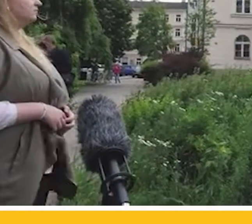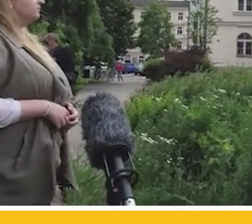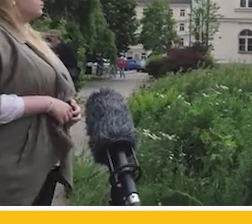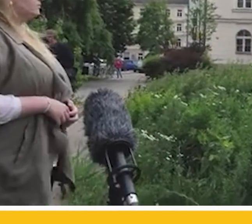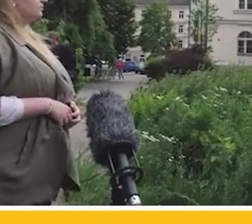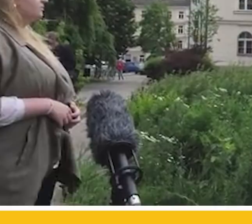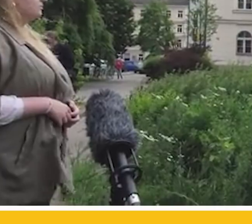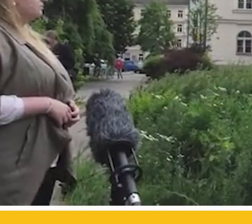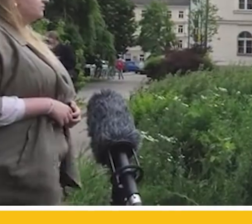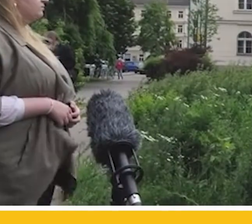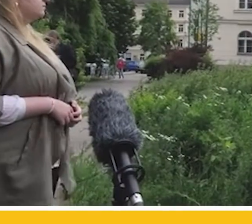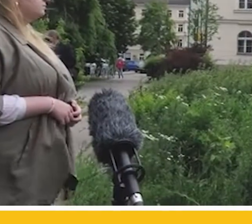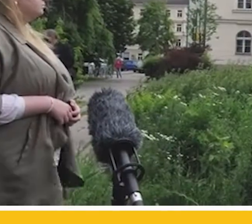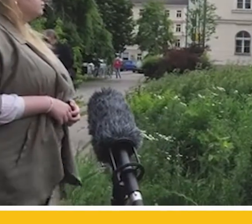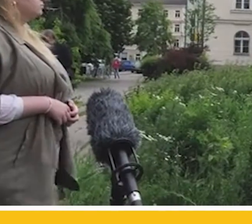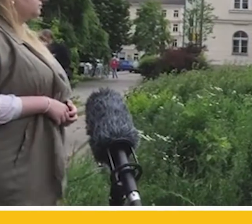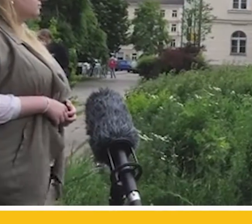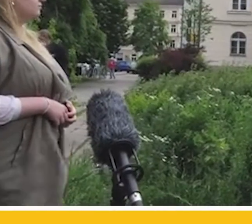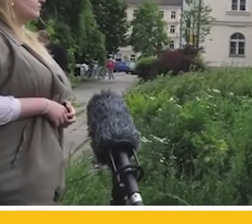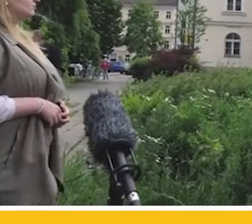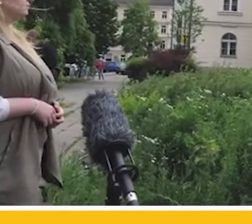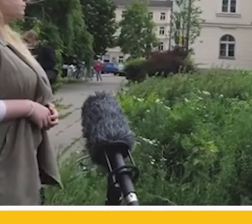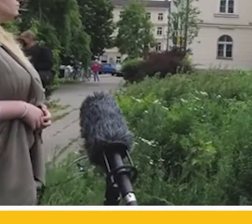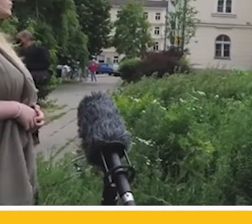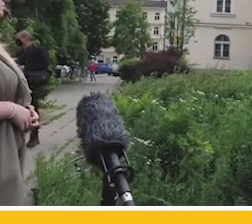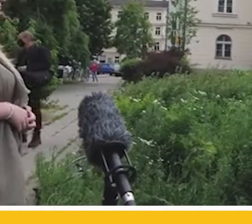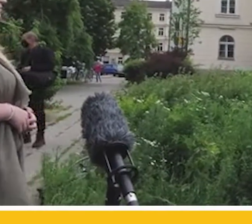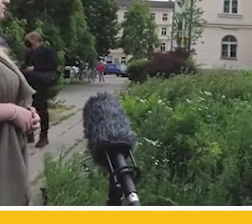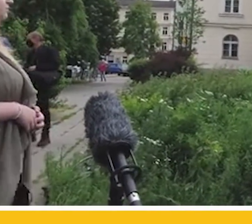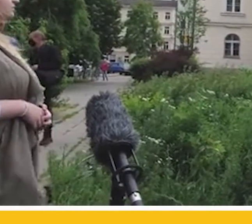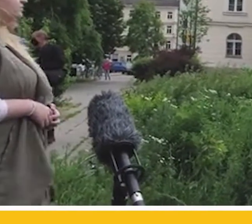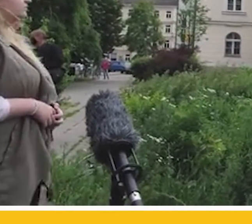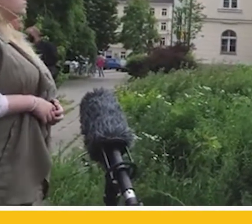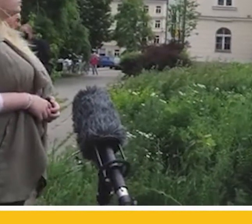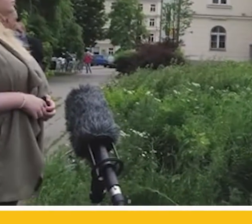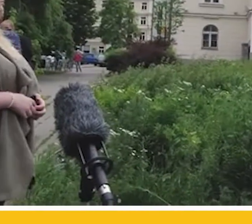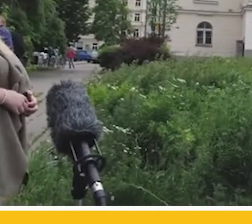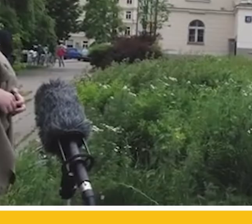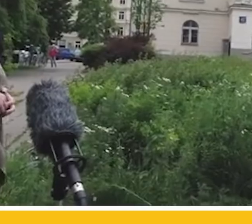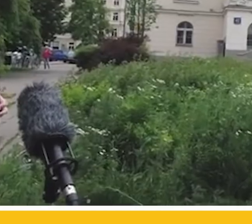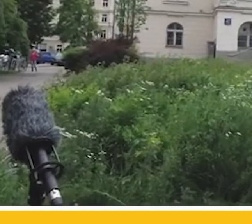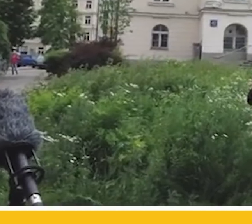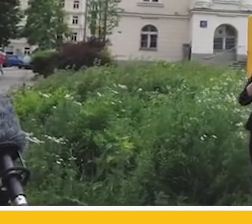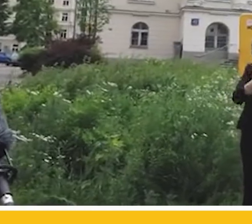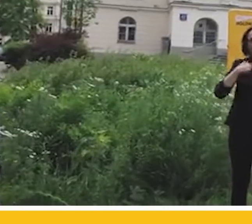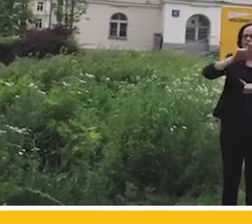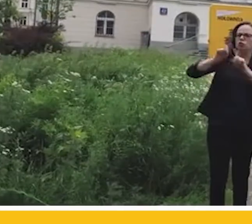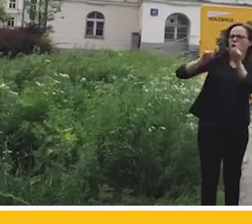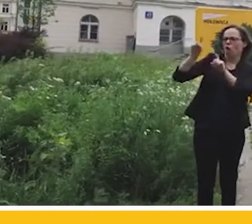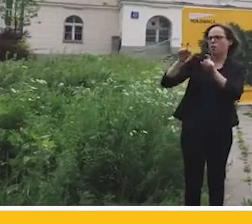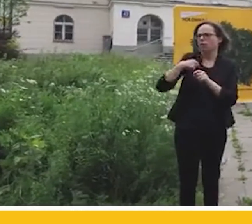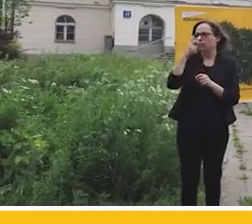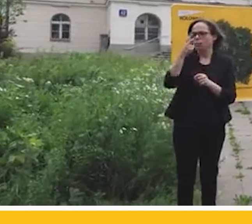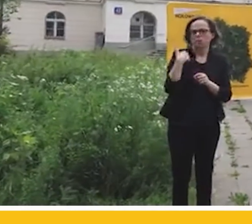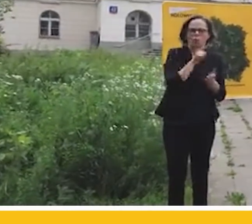tam. My jesteśmy mniej więcej na tym samym poziomie, bo kilkunastu procent, nasze sondaże, w ciągu ostatniego tygodnia widziałem swoje sondaże od